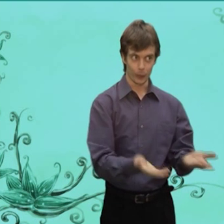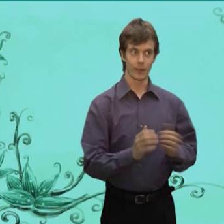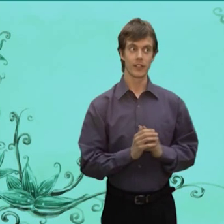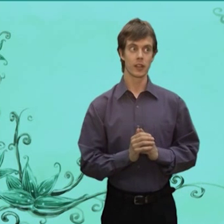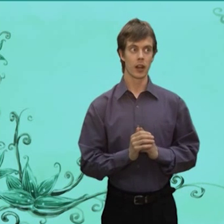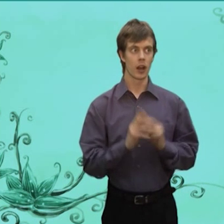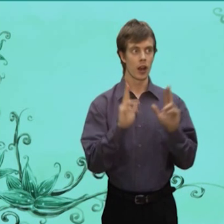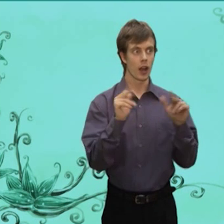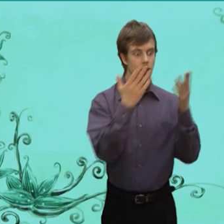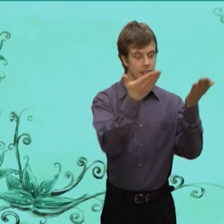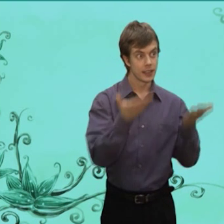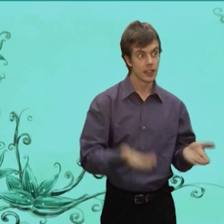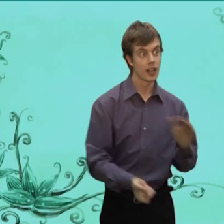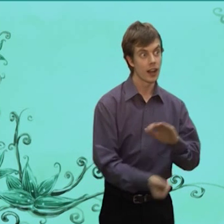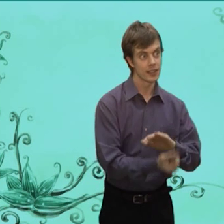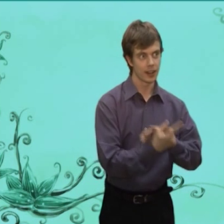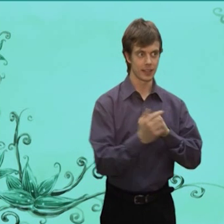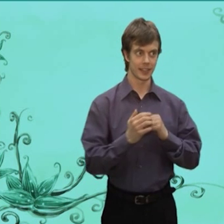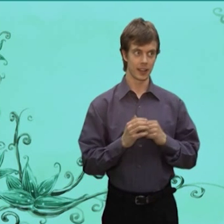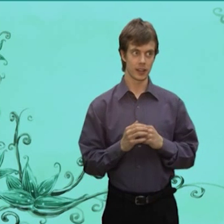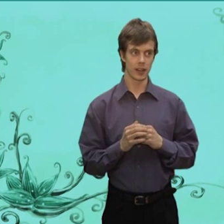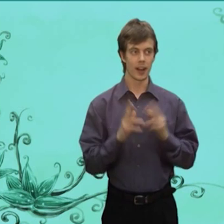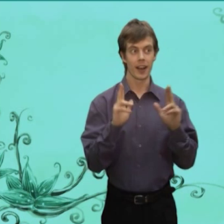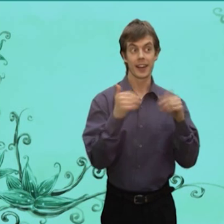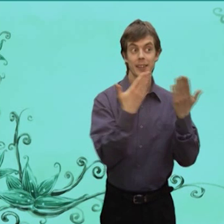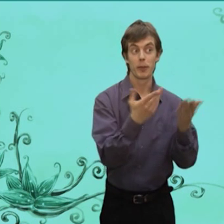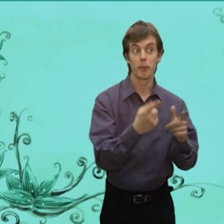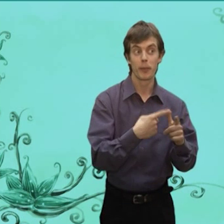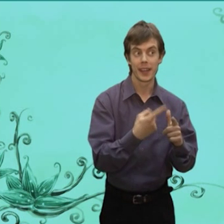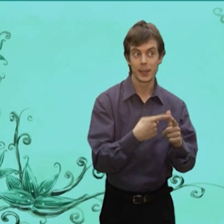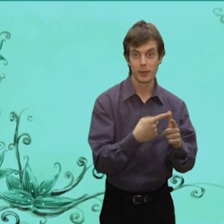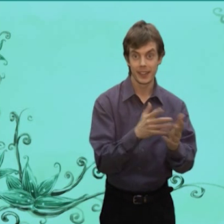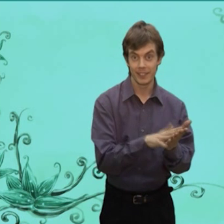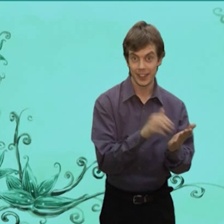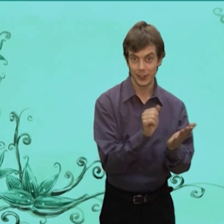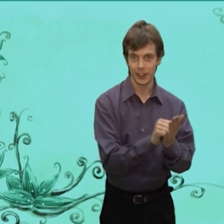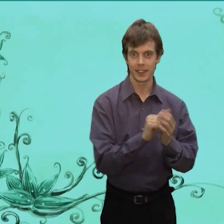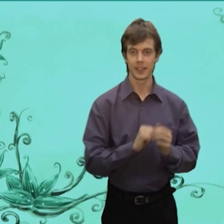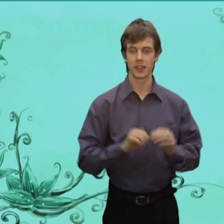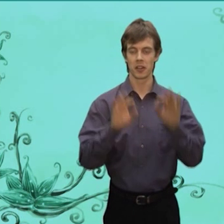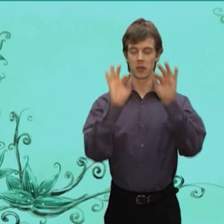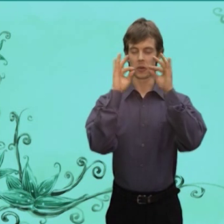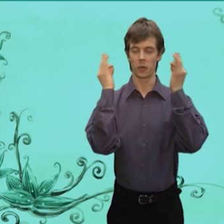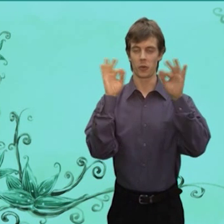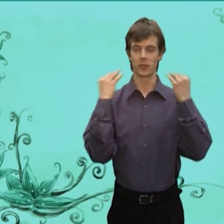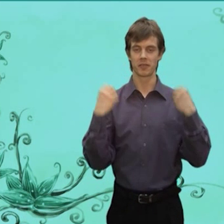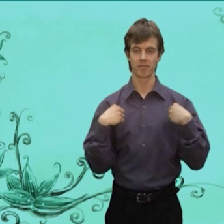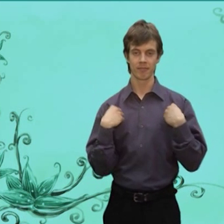таков? Как ты сюда зашел? И как тебя Величать? Кот